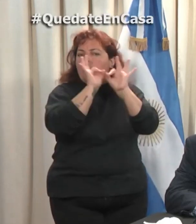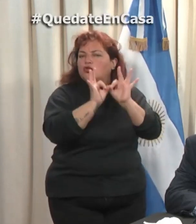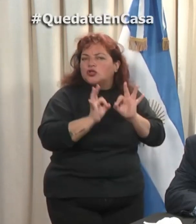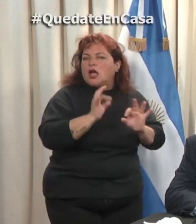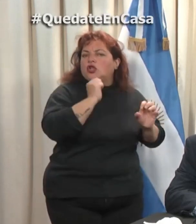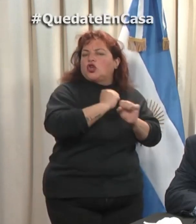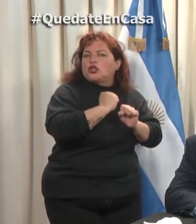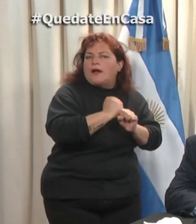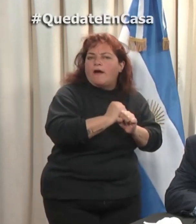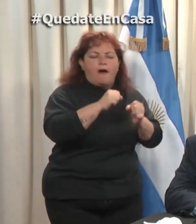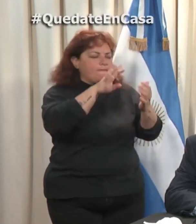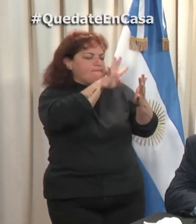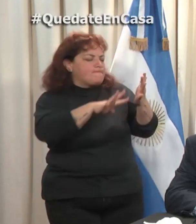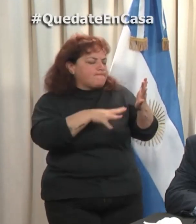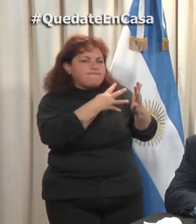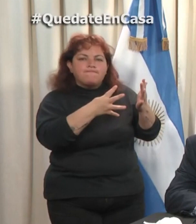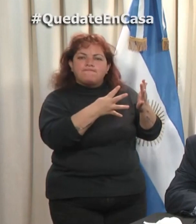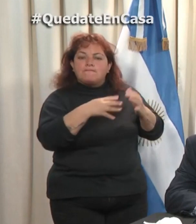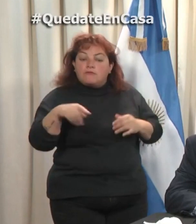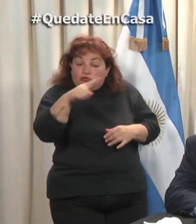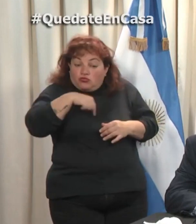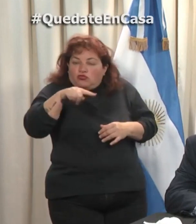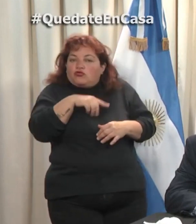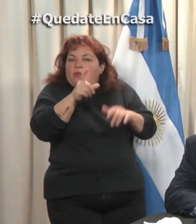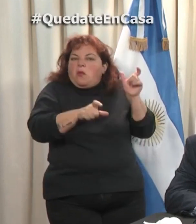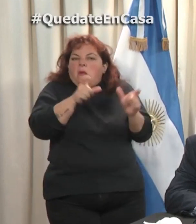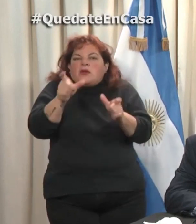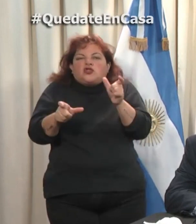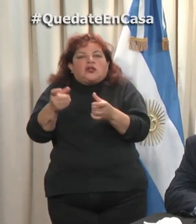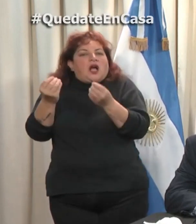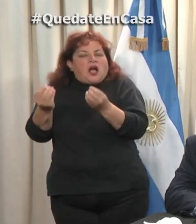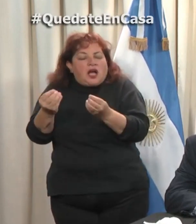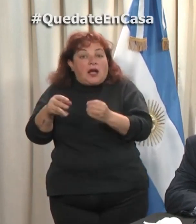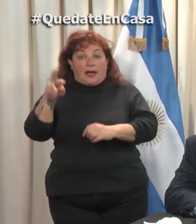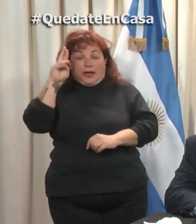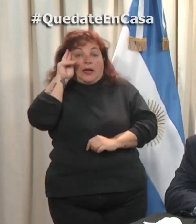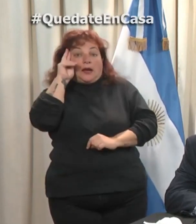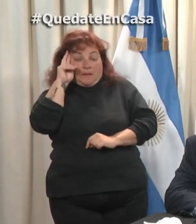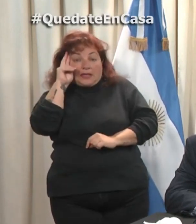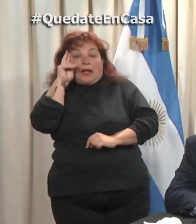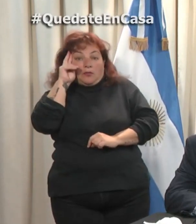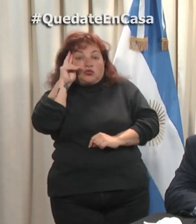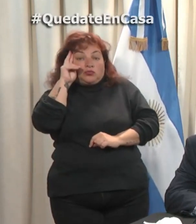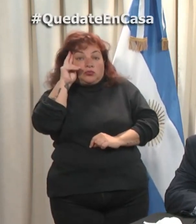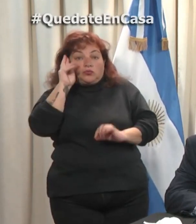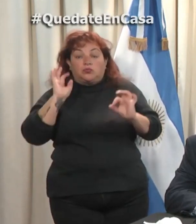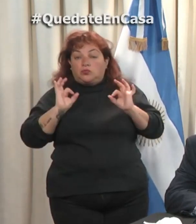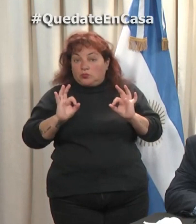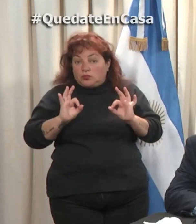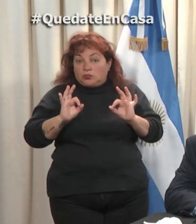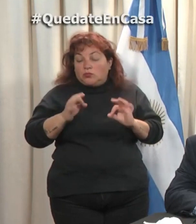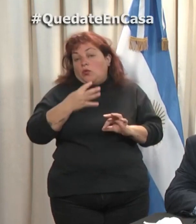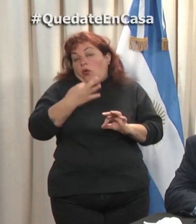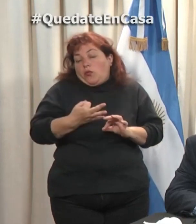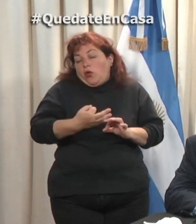de trabajo, su cronograma de trabajo, pero nosotros como ciudadanos vamos a tener que respetar ciertas normas y ciertas medidas. Por